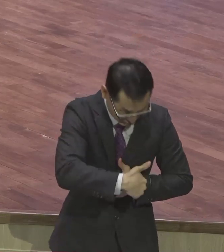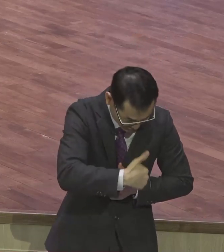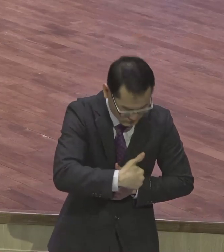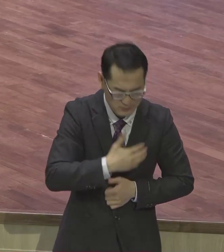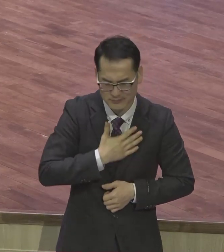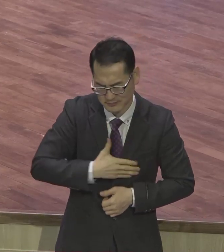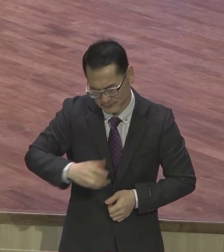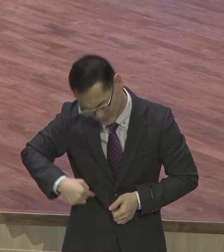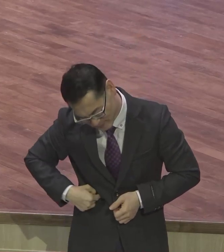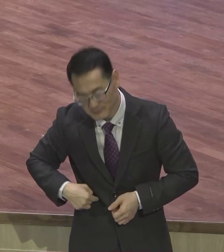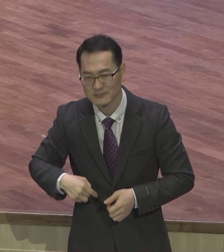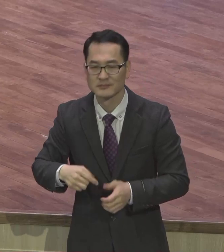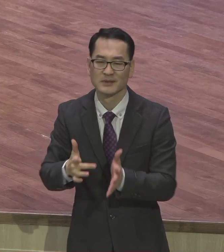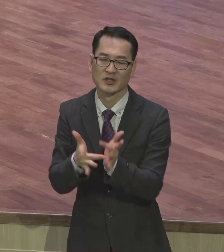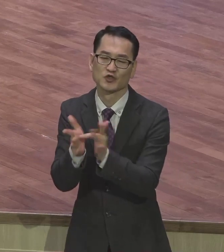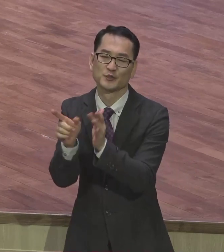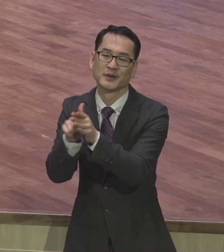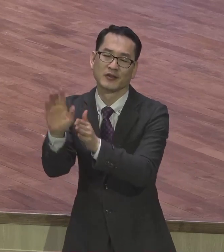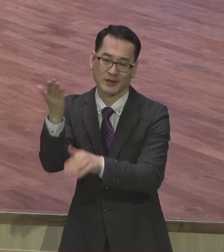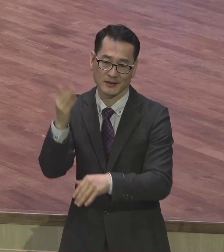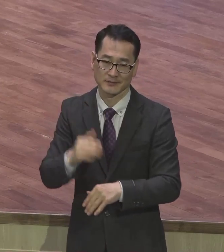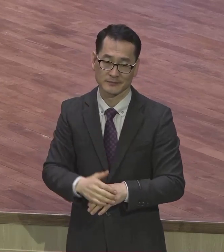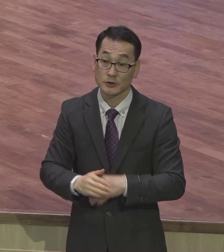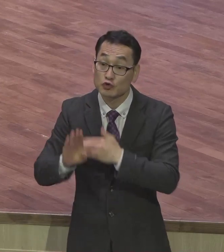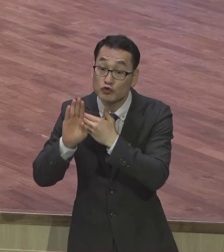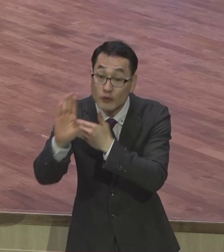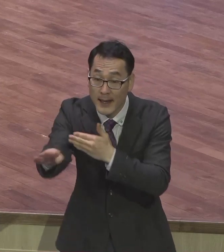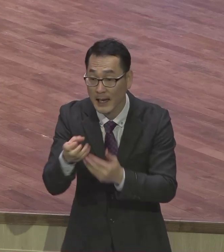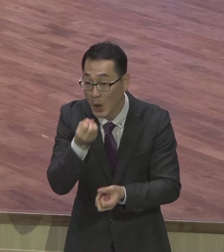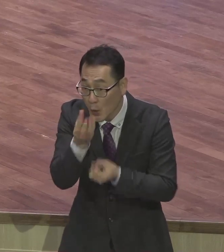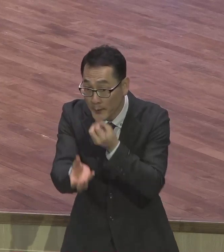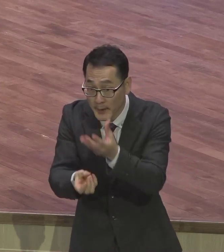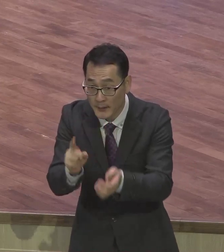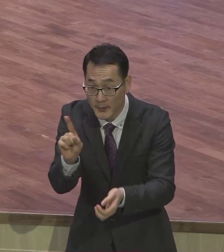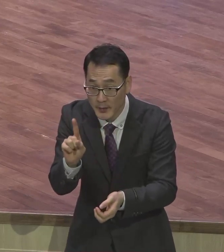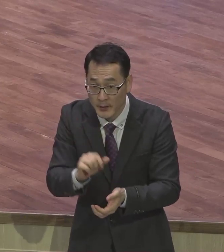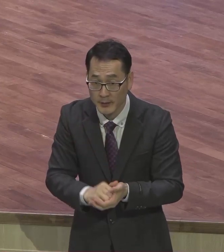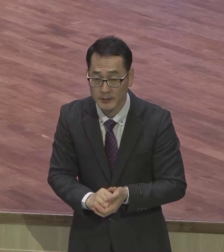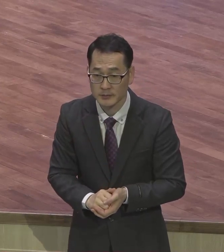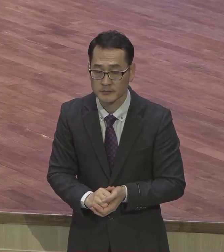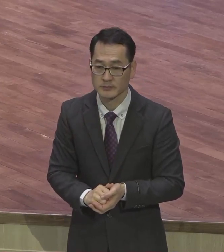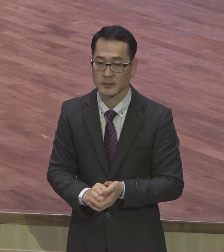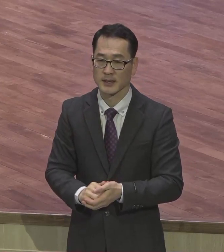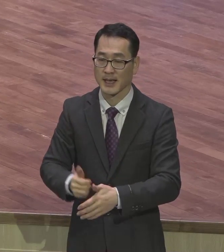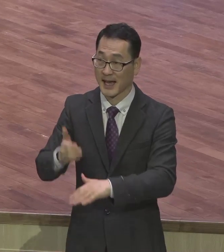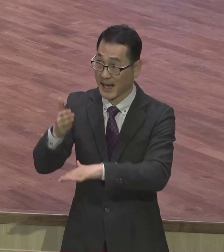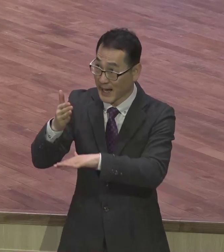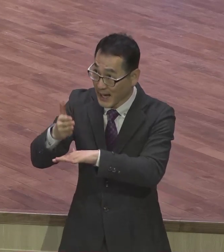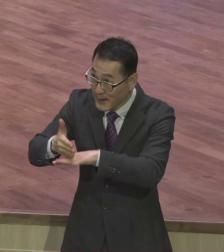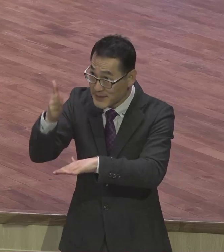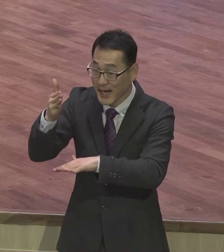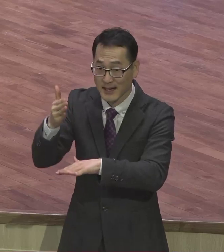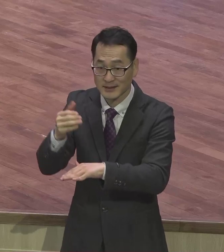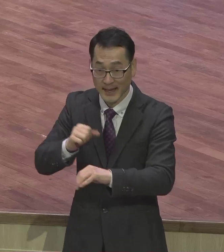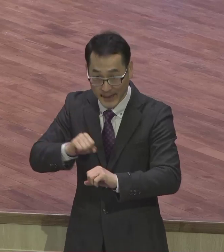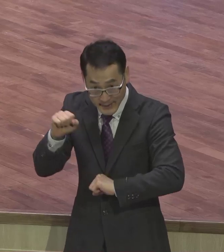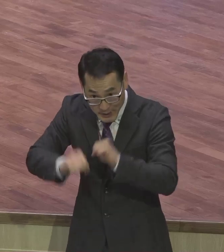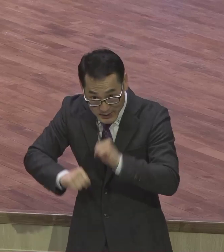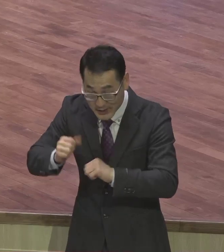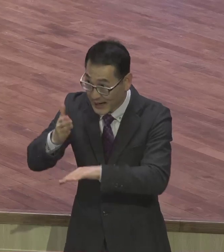하나님의 자녀들하고 이런 고백을 했습니다 무슨 고백을 했냐 감사하는 행위는 행위